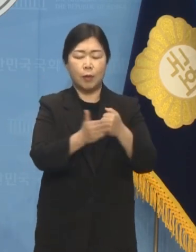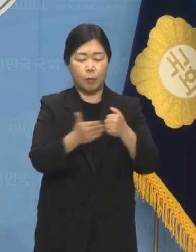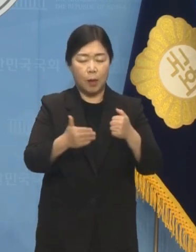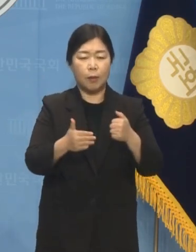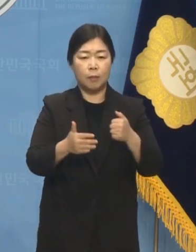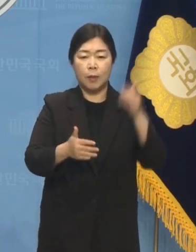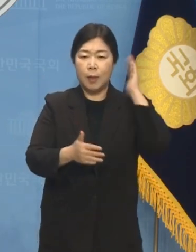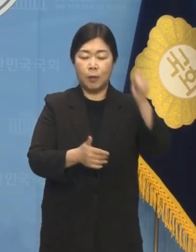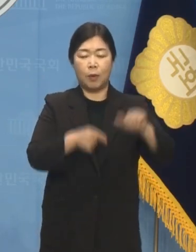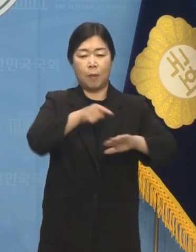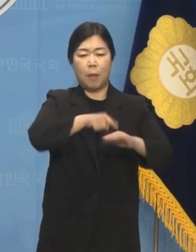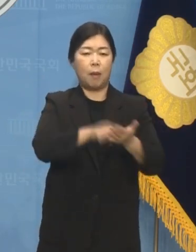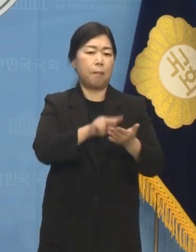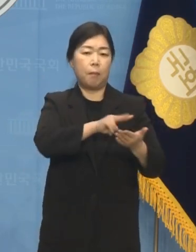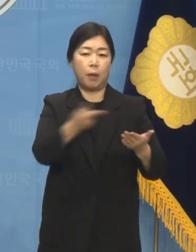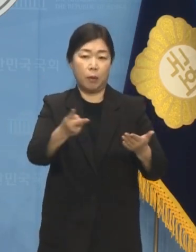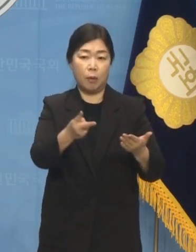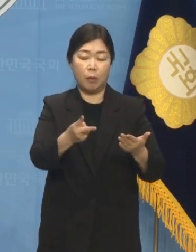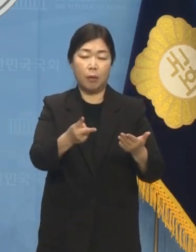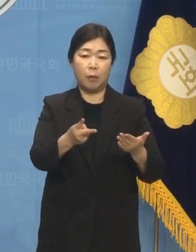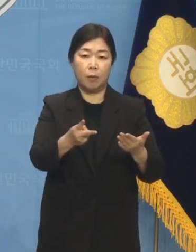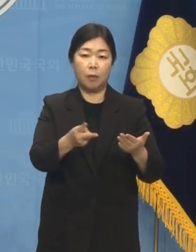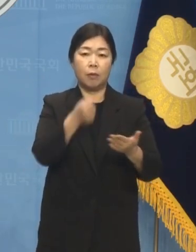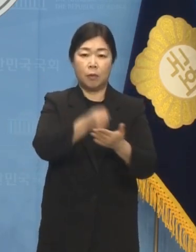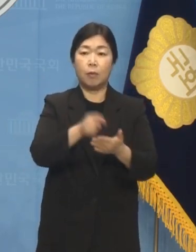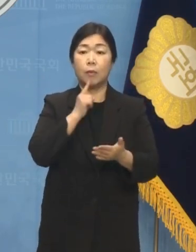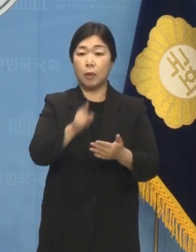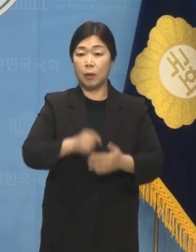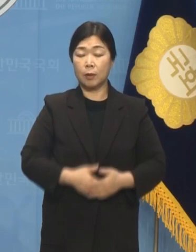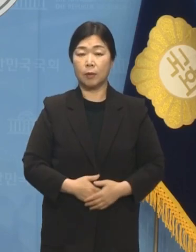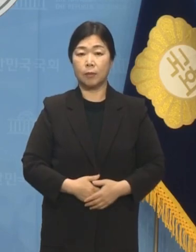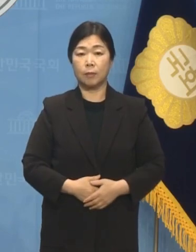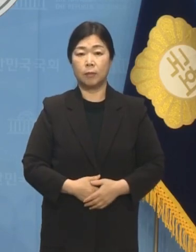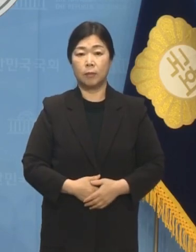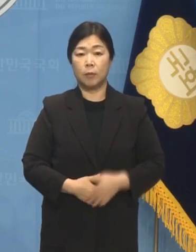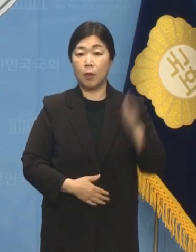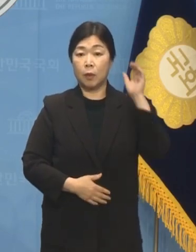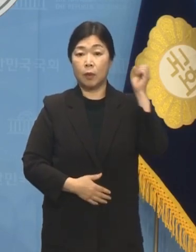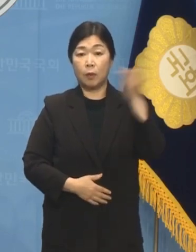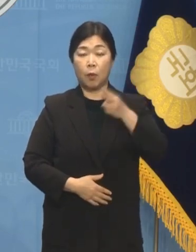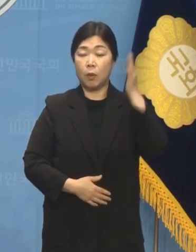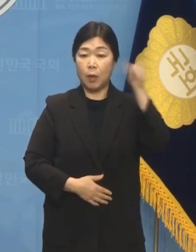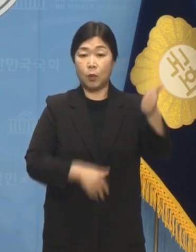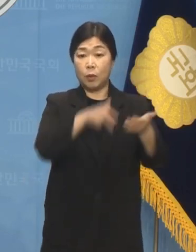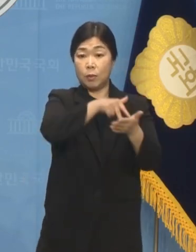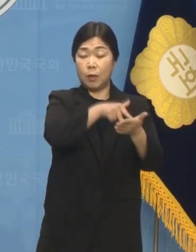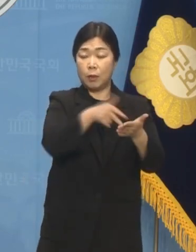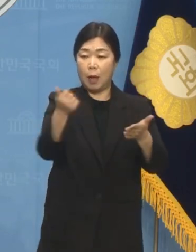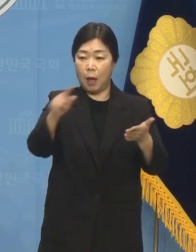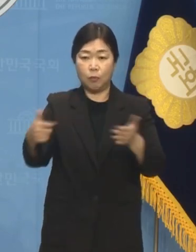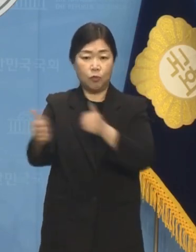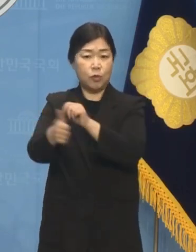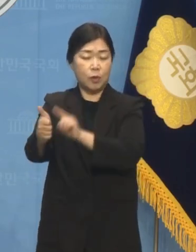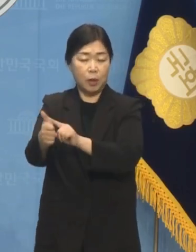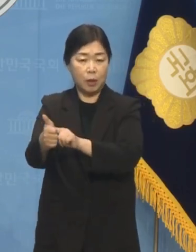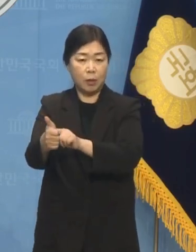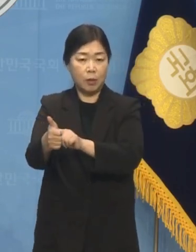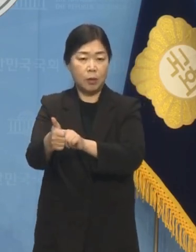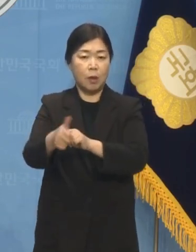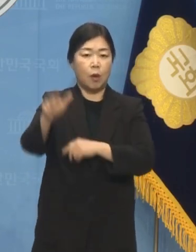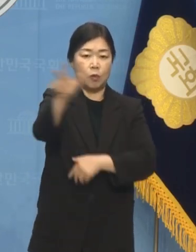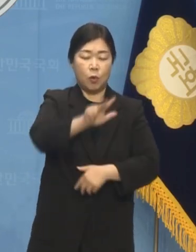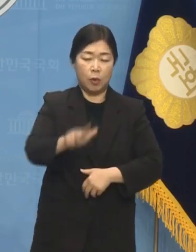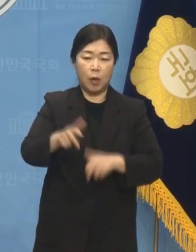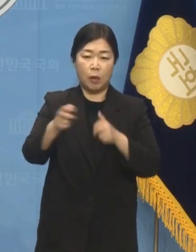강조했습니다. 게다가 이러한 대통령의 입장은 한동훈 위원장이 전국의과대학